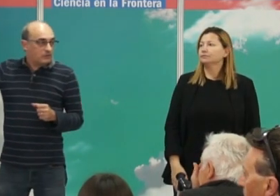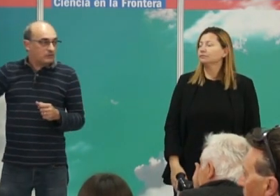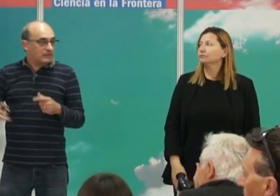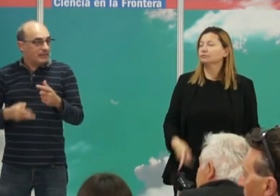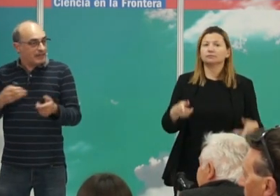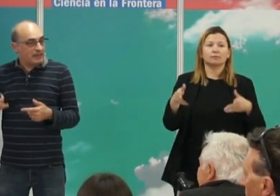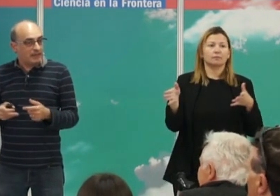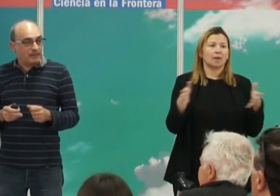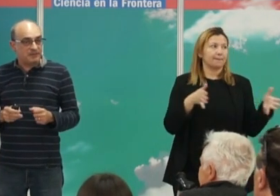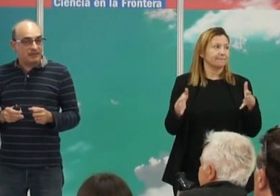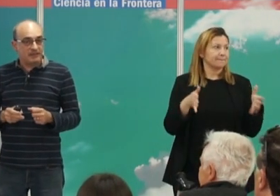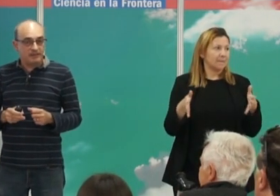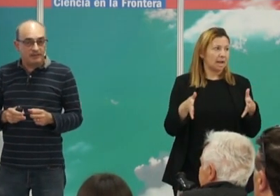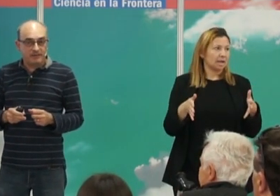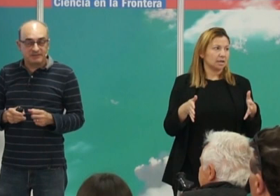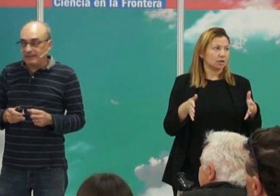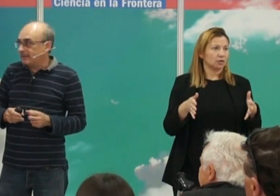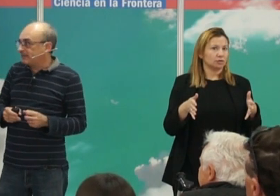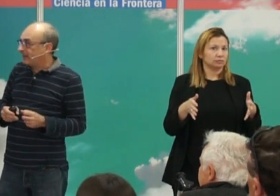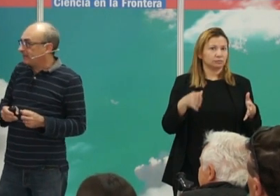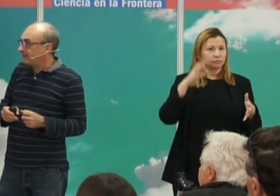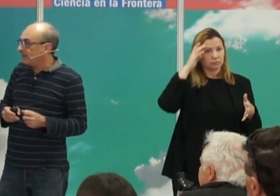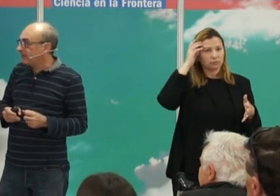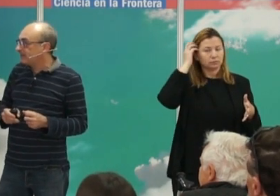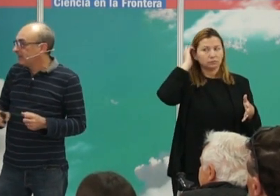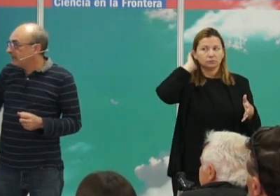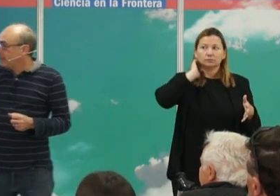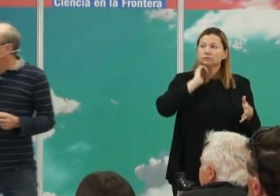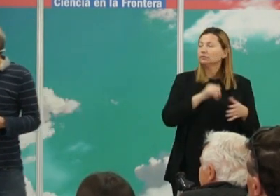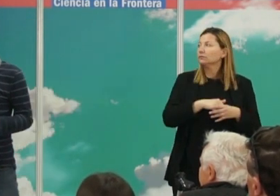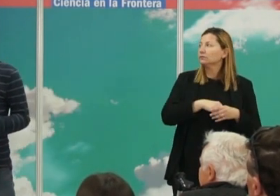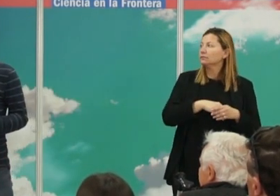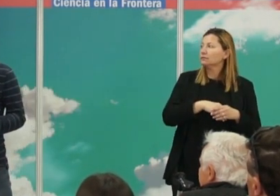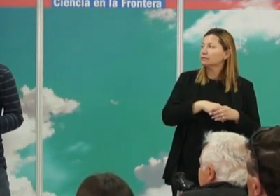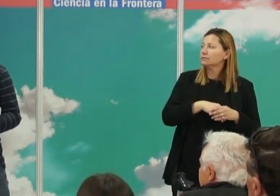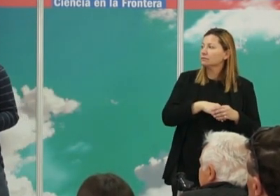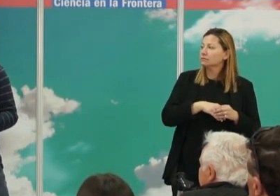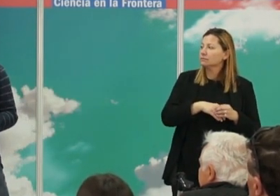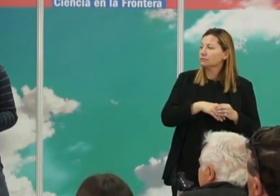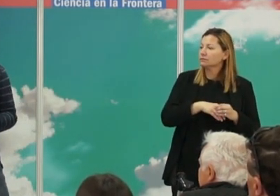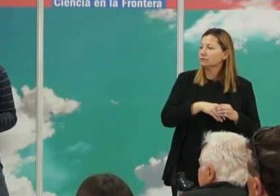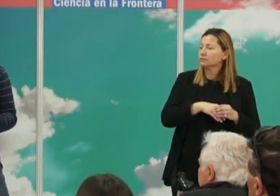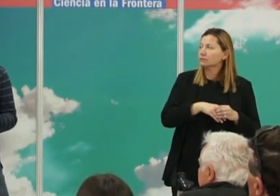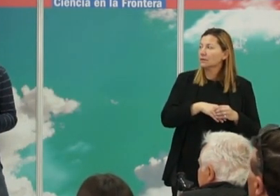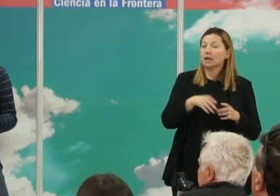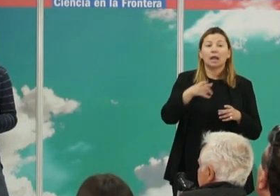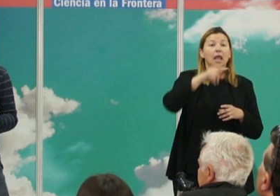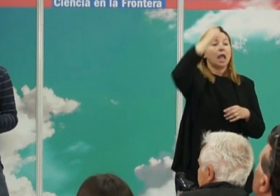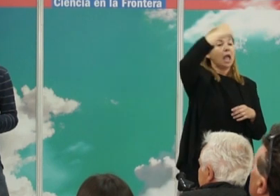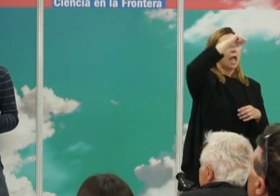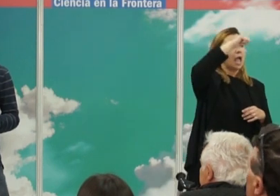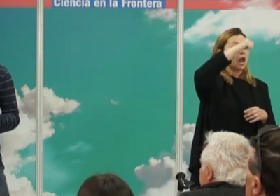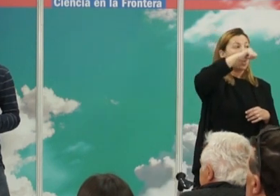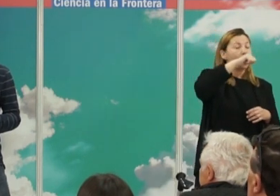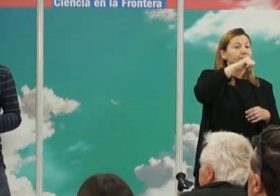periodo de la llegada de la ancestralidad esta de las estepas y lo que encontramos es que el hombre tiene esta